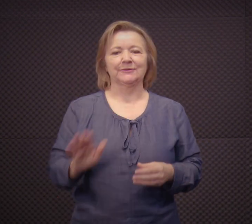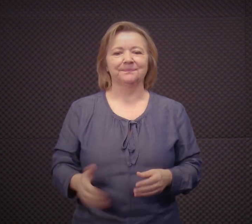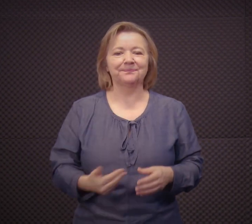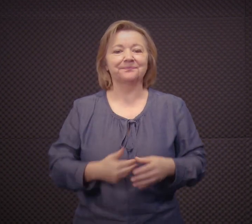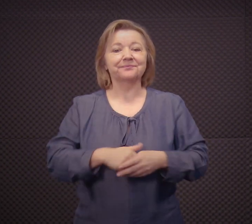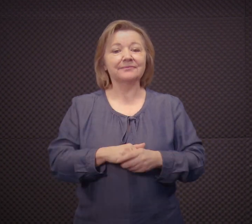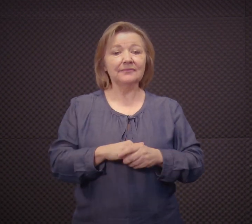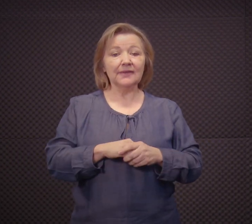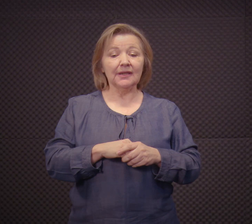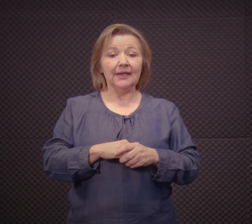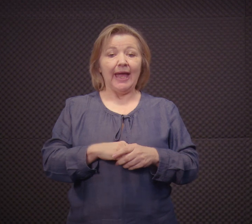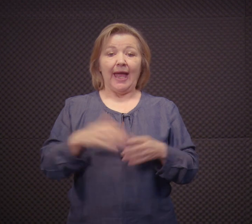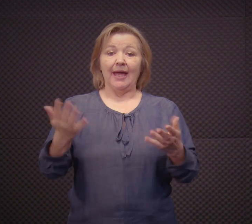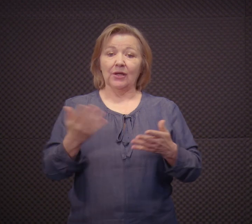da comunidade surda.